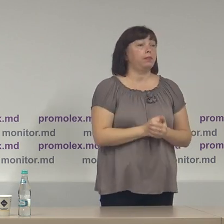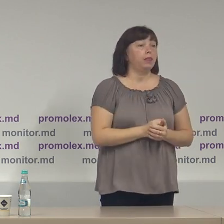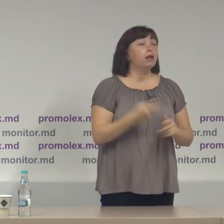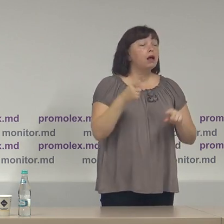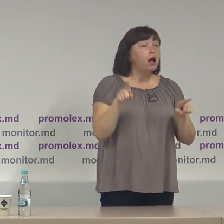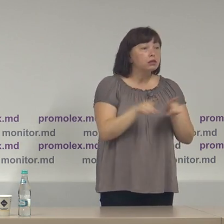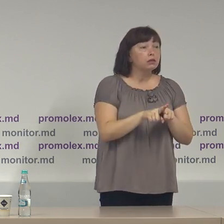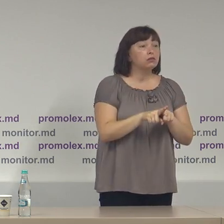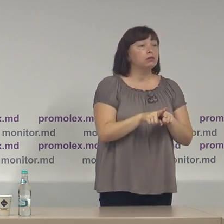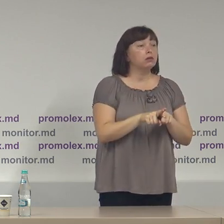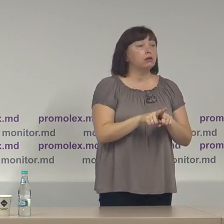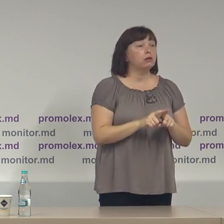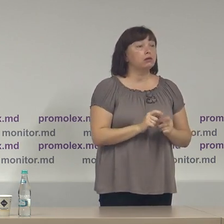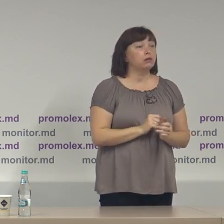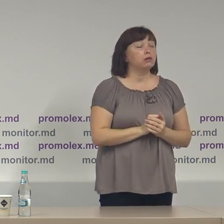atât